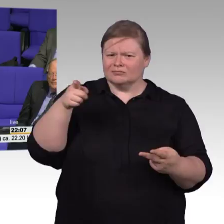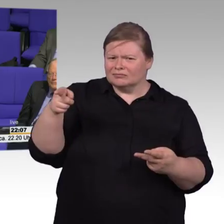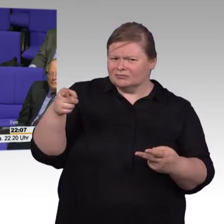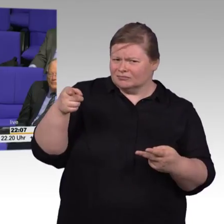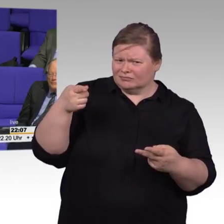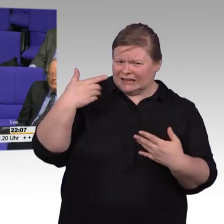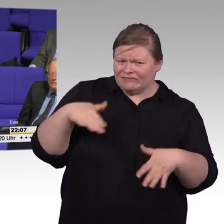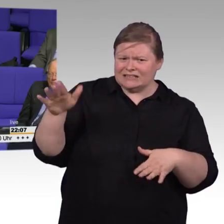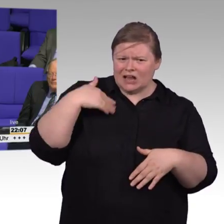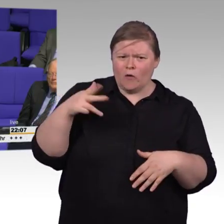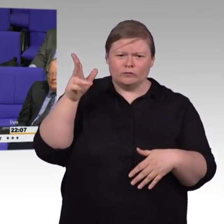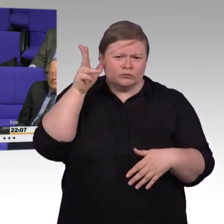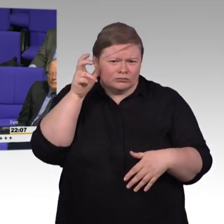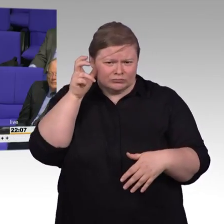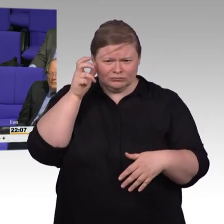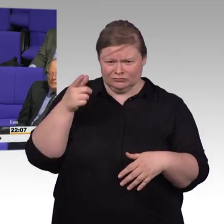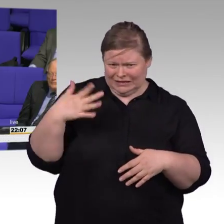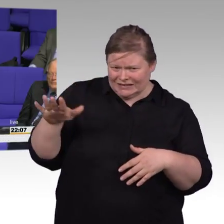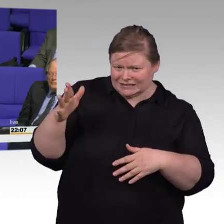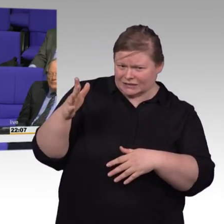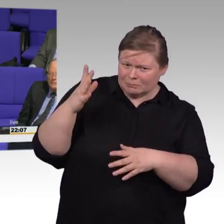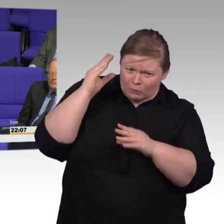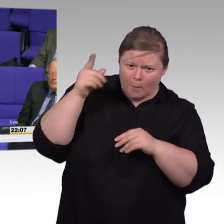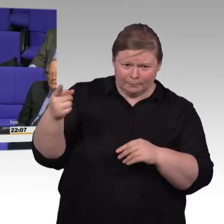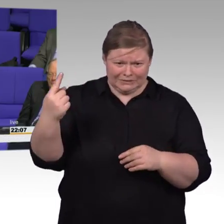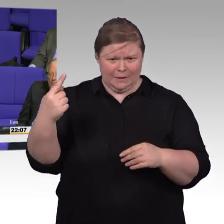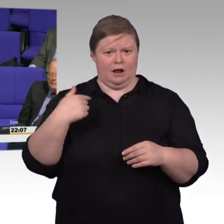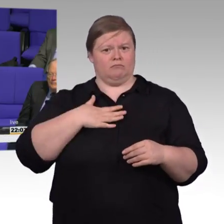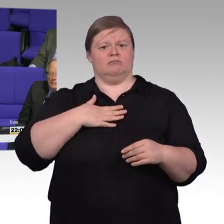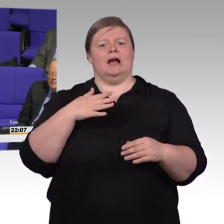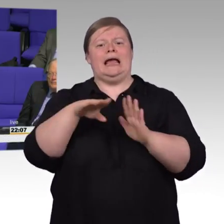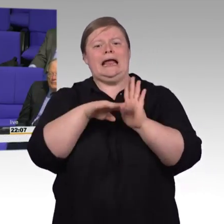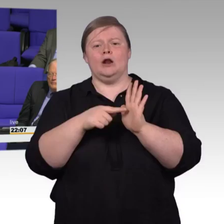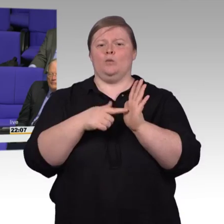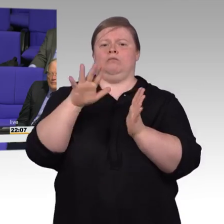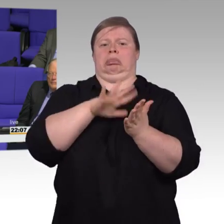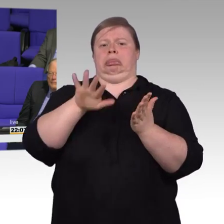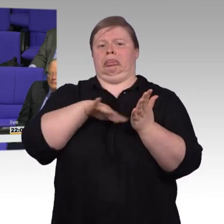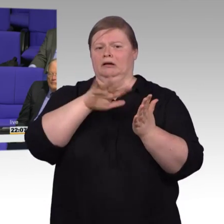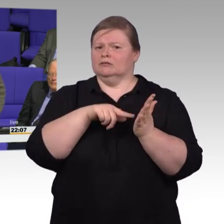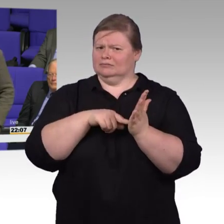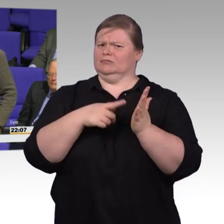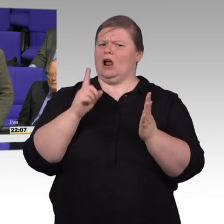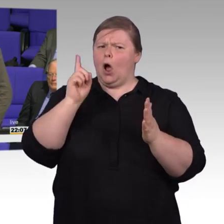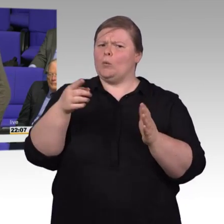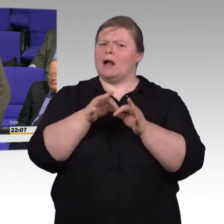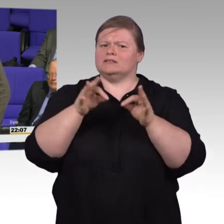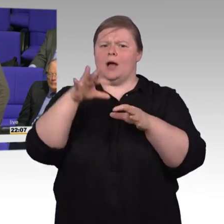bezeichnet habe, zu sagen, wir wollen die Arbeitsförderung von Asylbewerbern mit Aufenthaltsgestattung, also im laufenden Asylverfahren und von